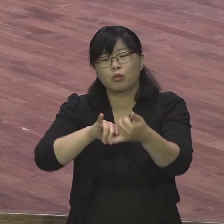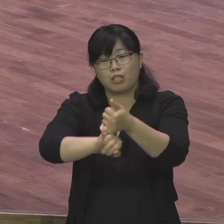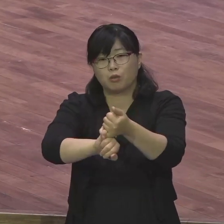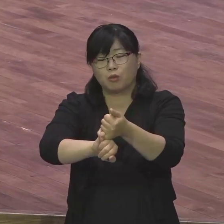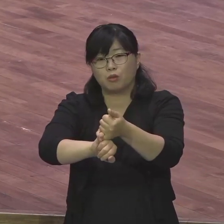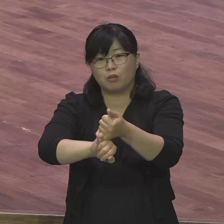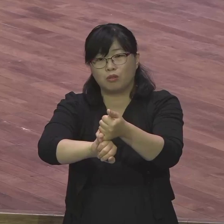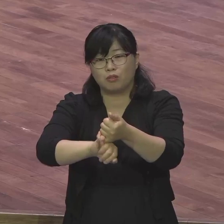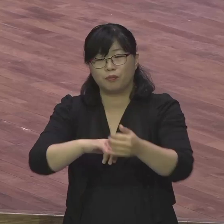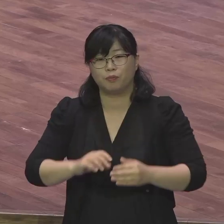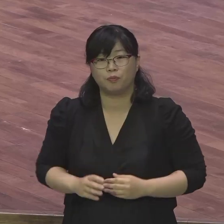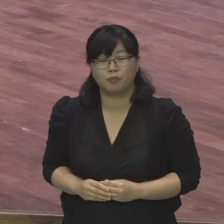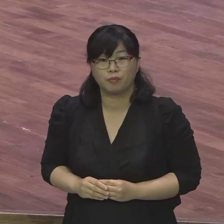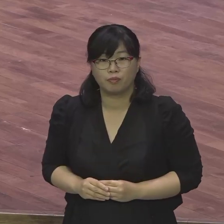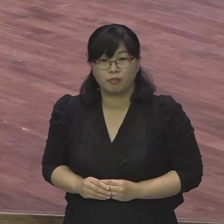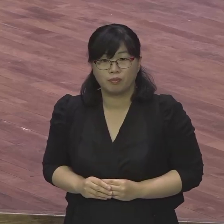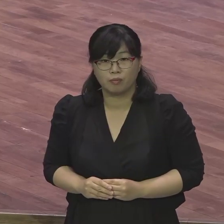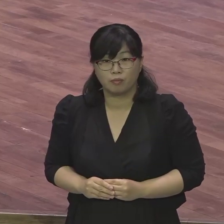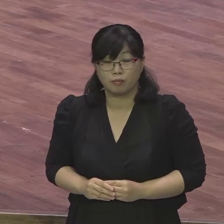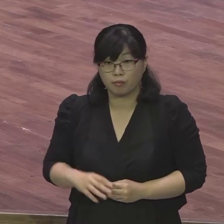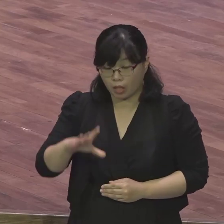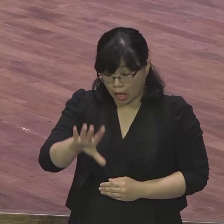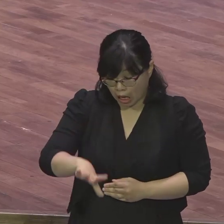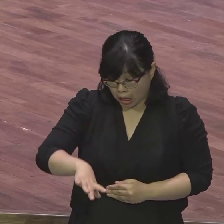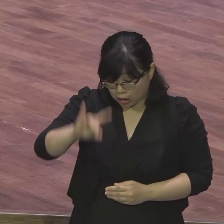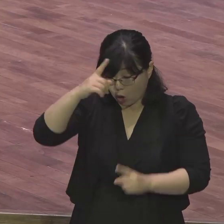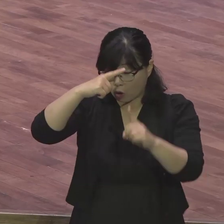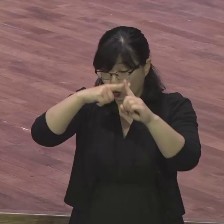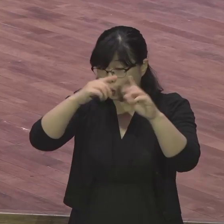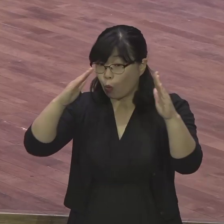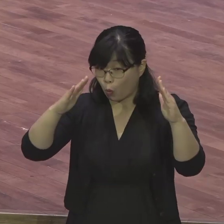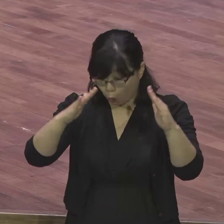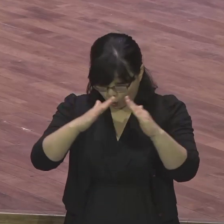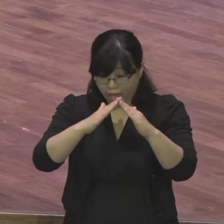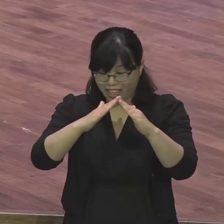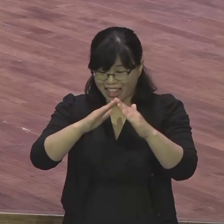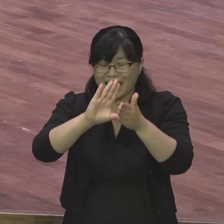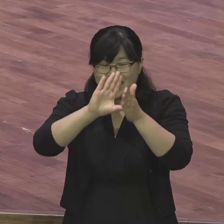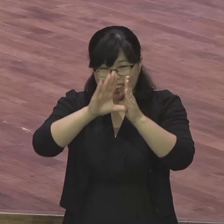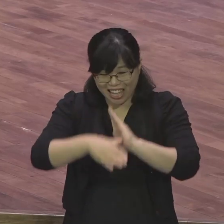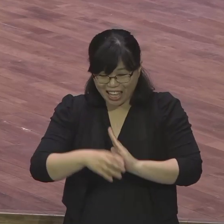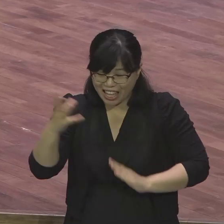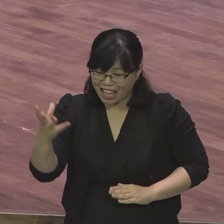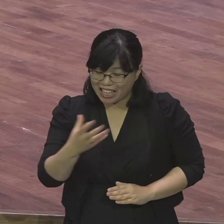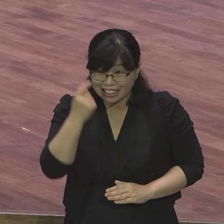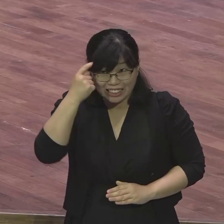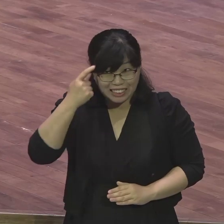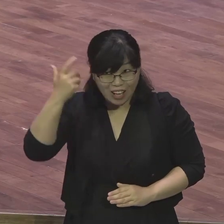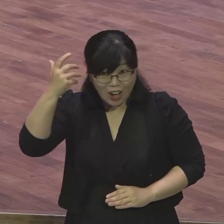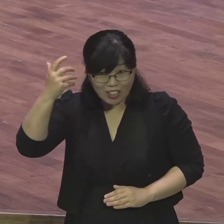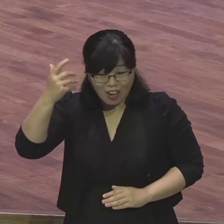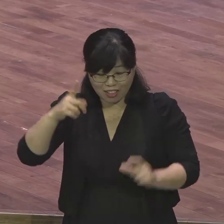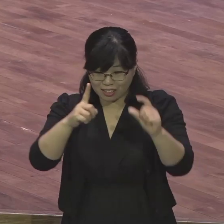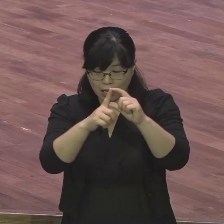성령의 별명이 어머니 영이었어요 어머니 영이 무슨 말인가 하면요